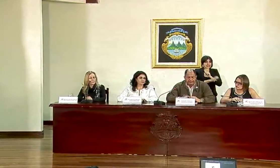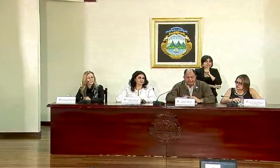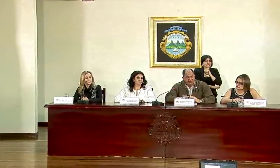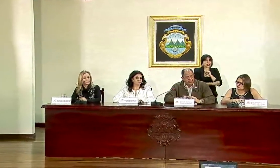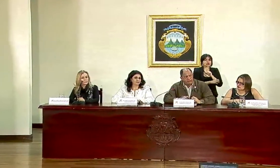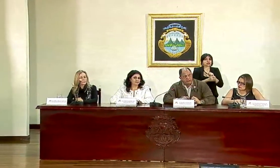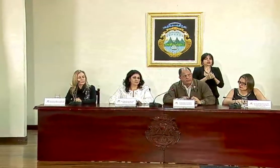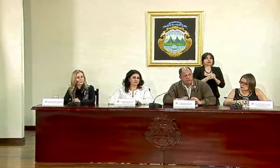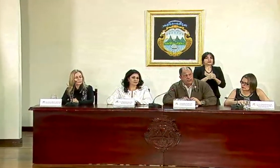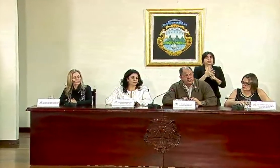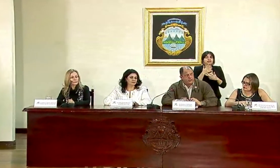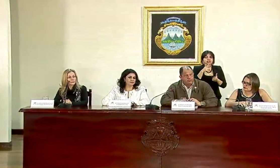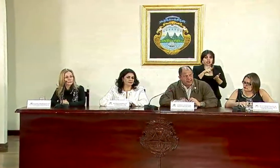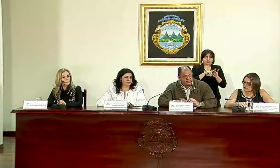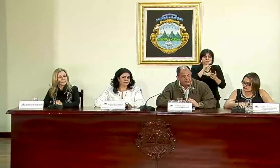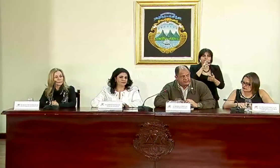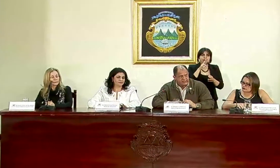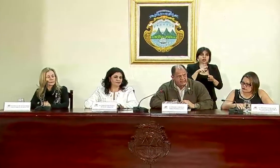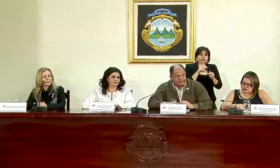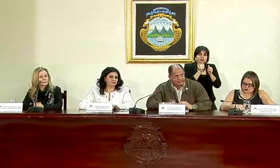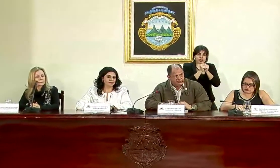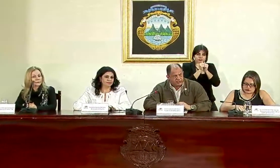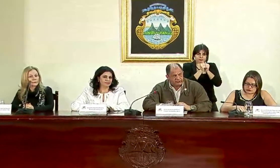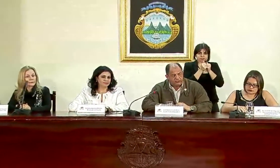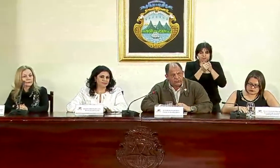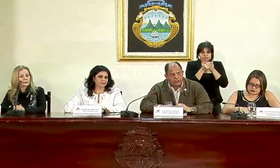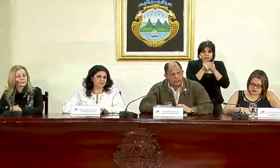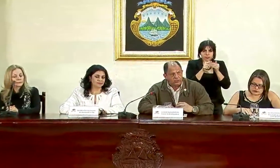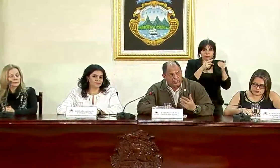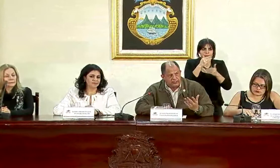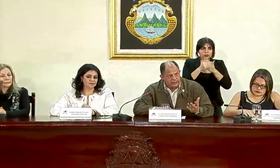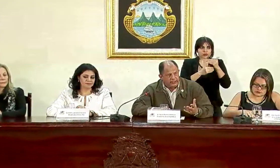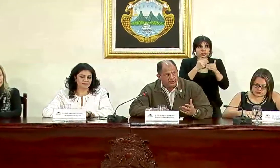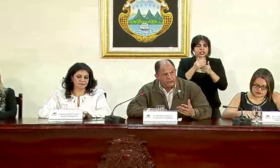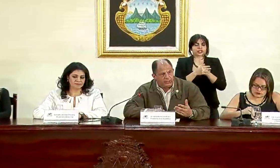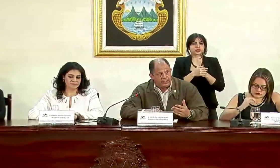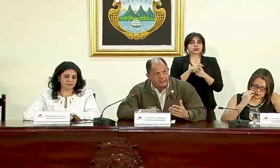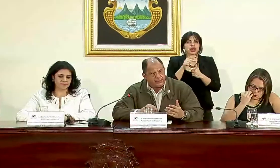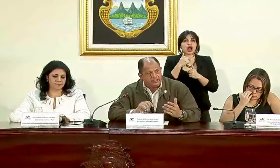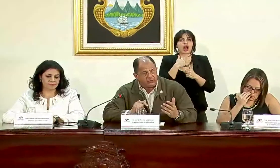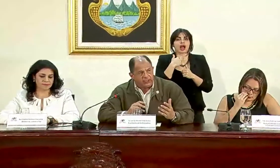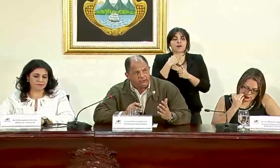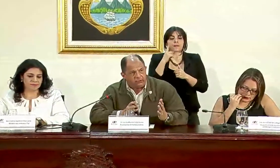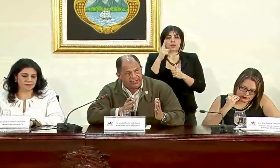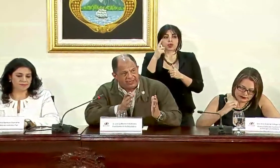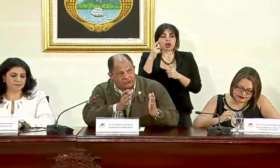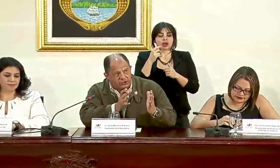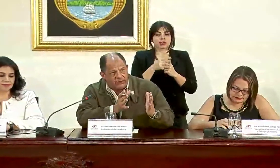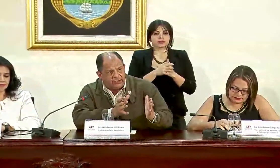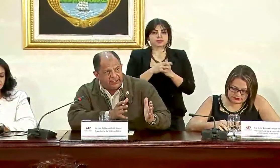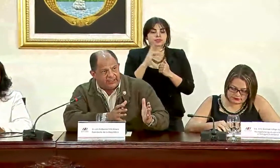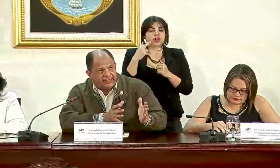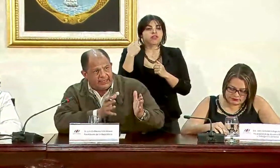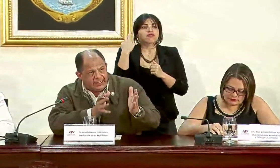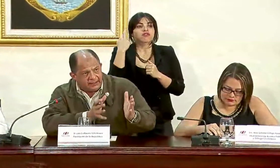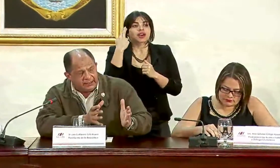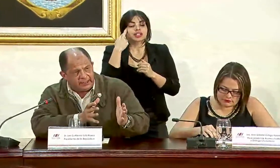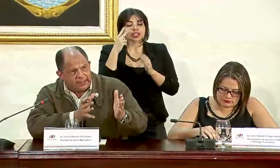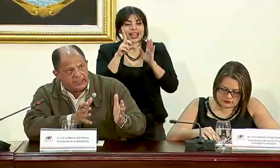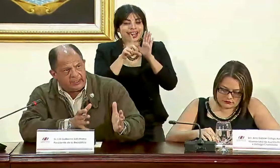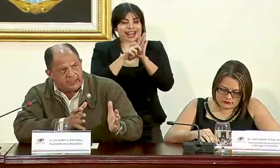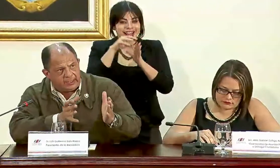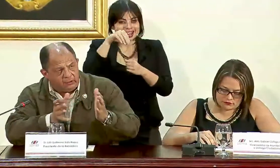ratificado que Costa Rica acompaña de cerca este proceso el cual tiene una razonabilidad legal